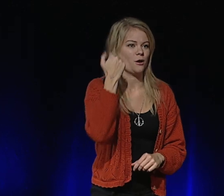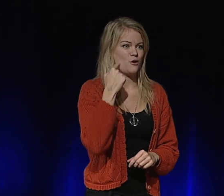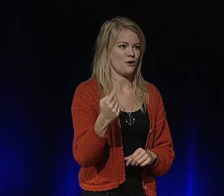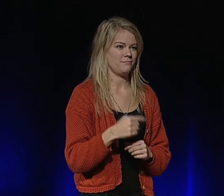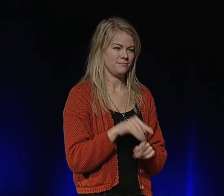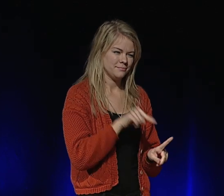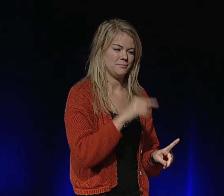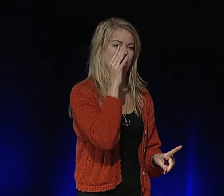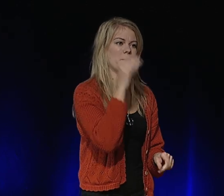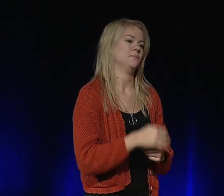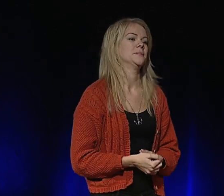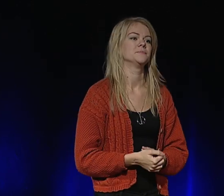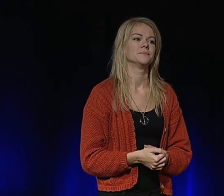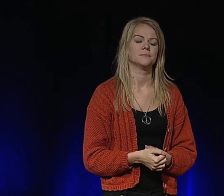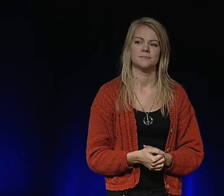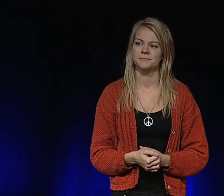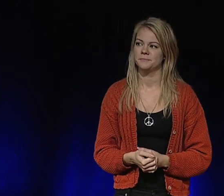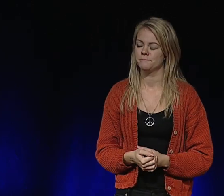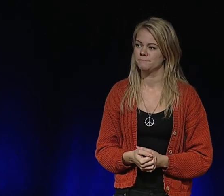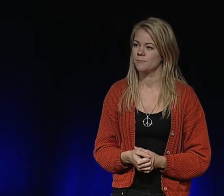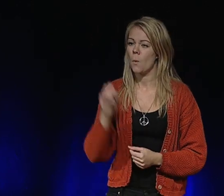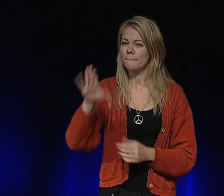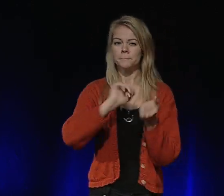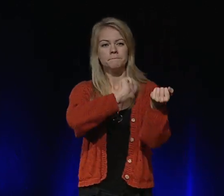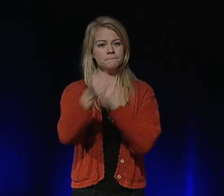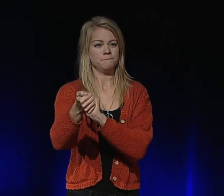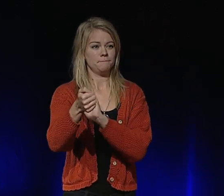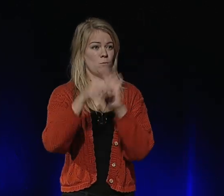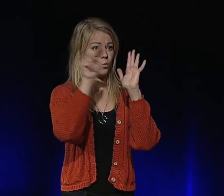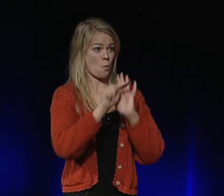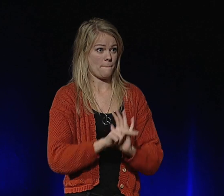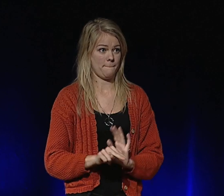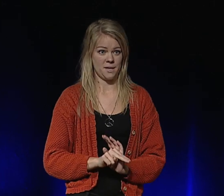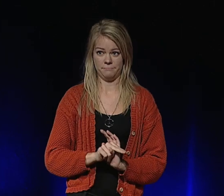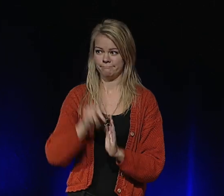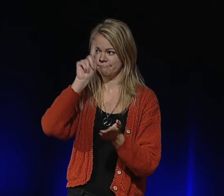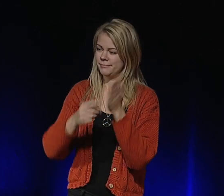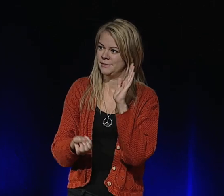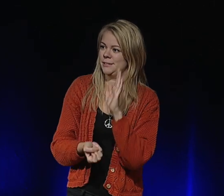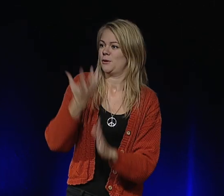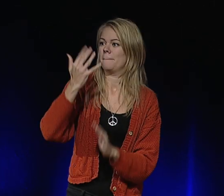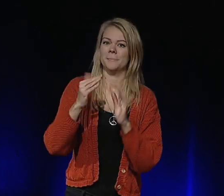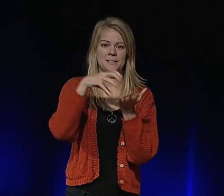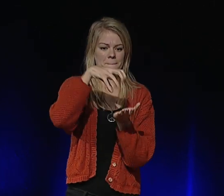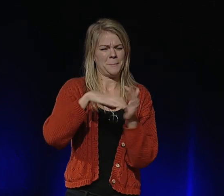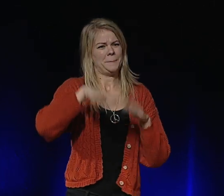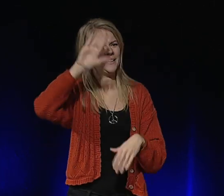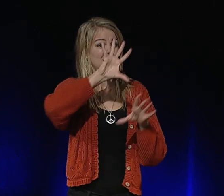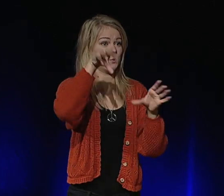höra som är problemet. Att förändra de normer som finns idag för att skapa ett mer